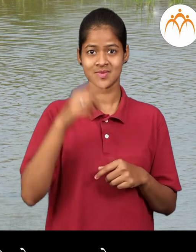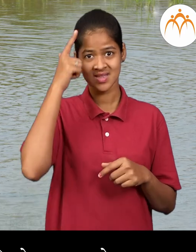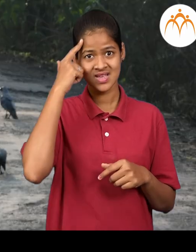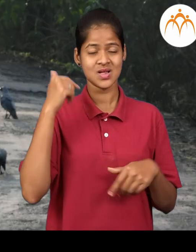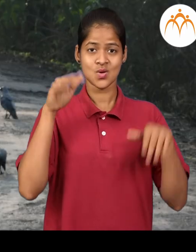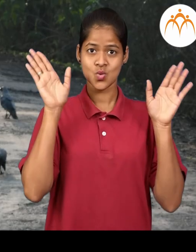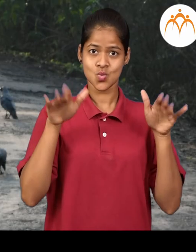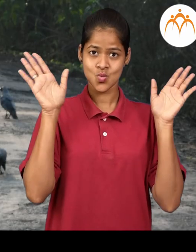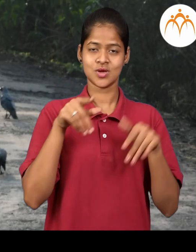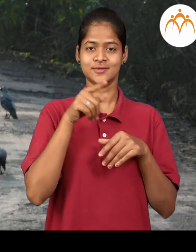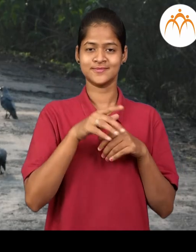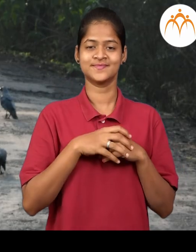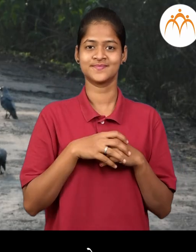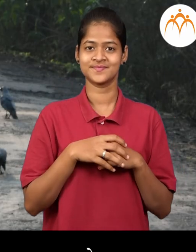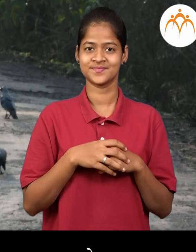कावळा